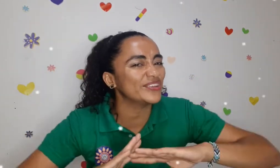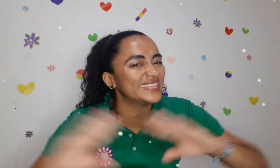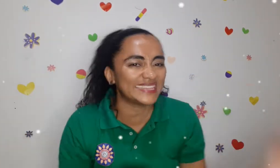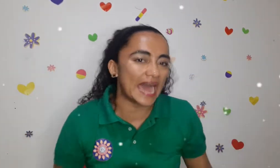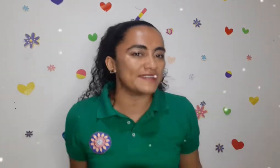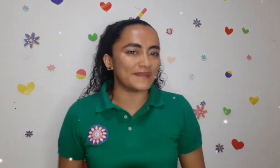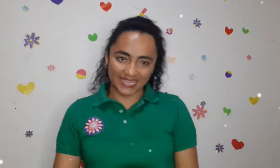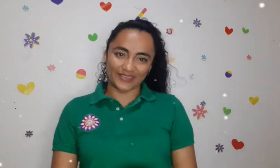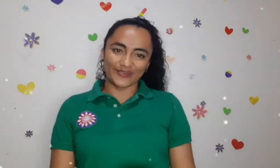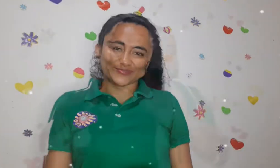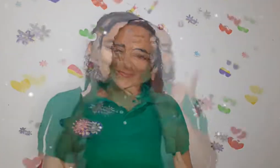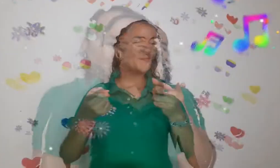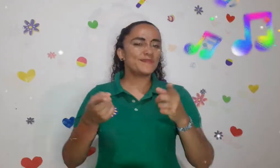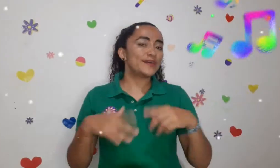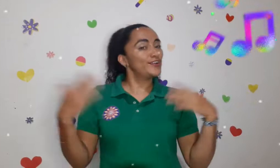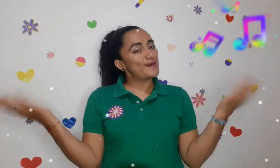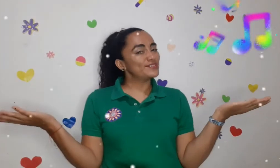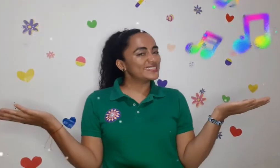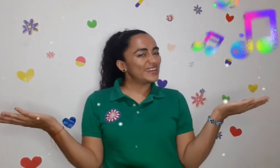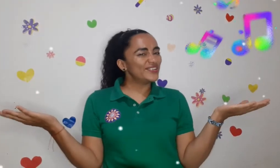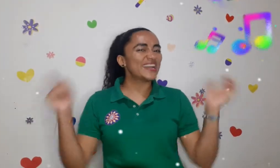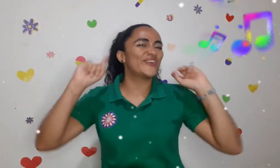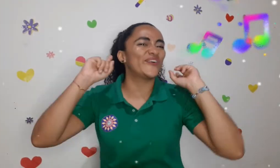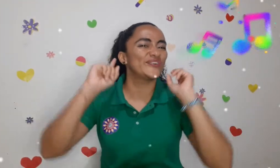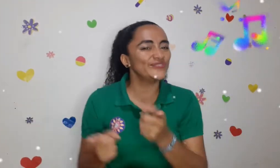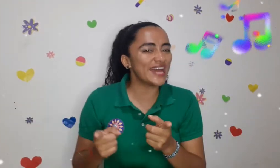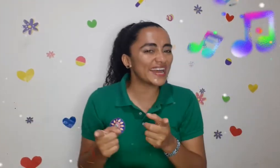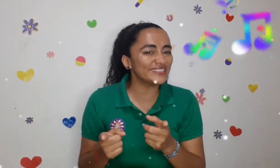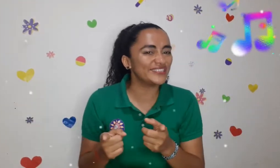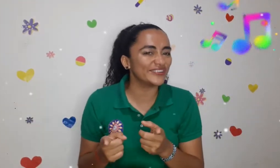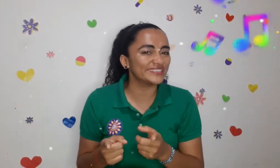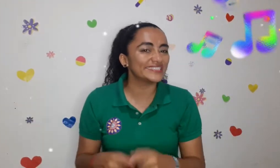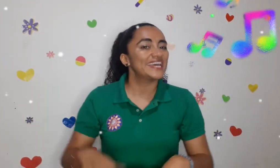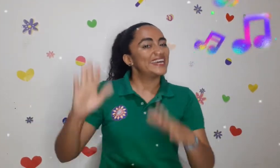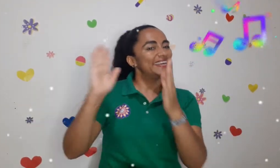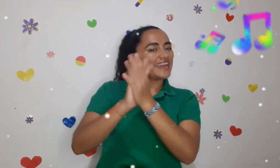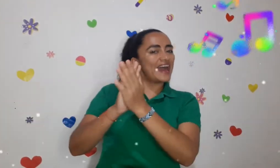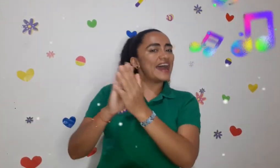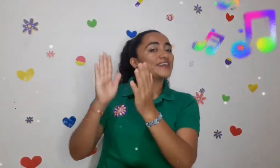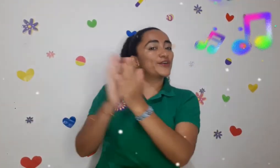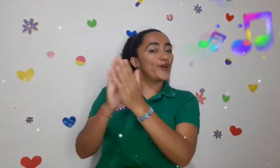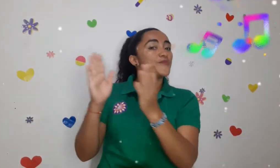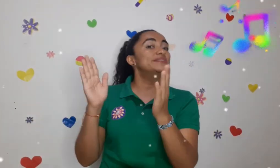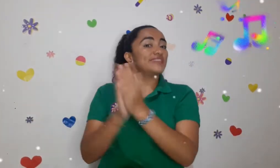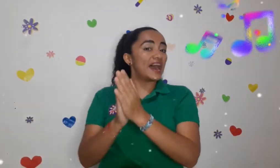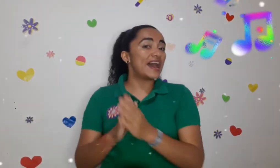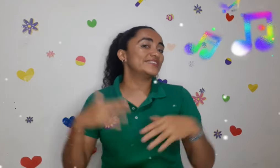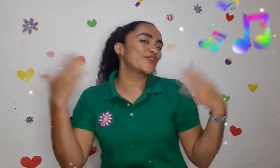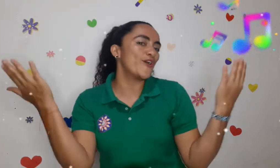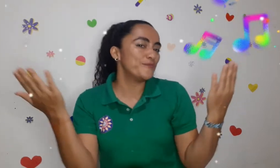tan mágico. Pero primero nos vamos a saludar con una canción. ¿Qué hay? ¿Cómo estás? ¿Cómo